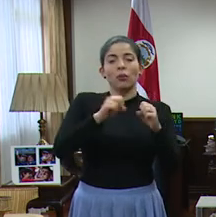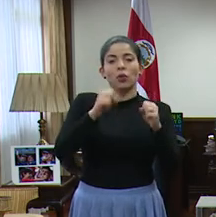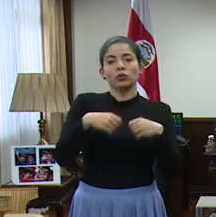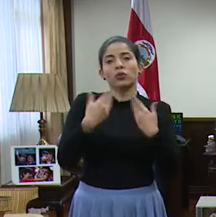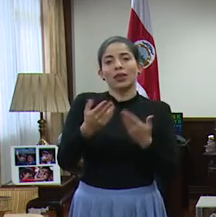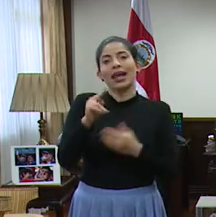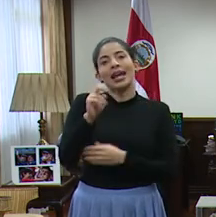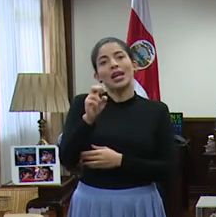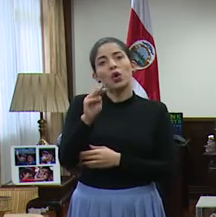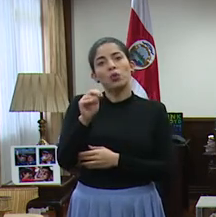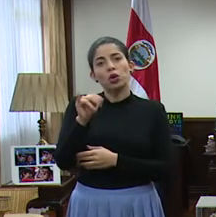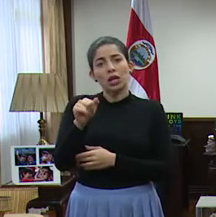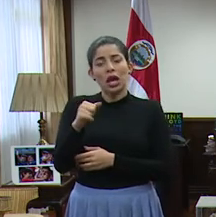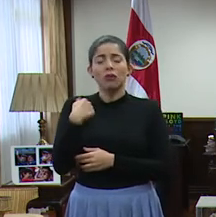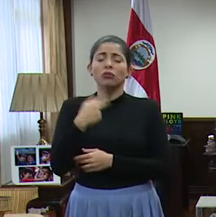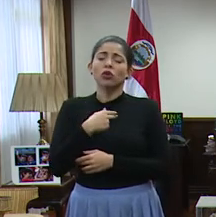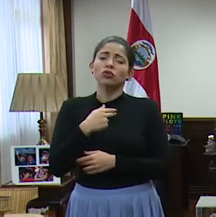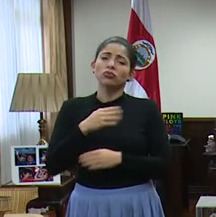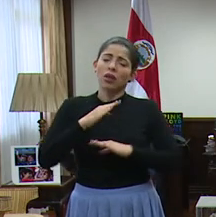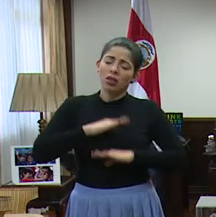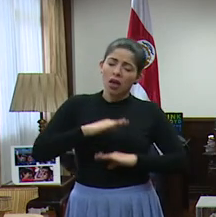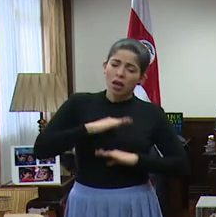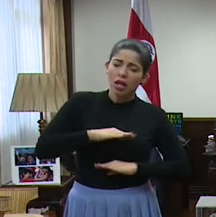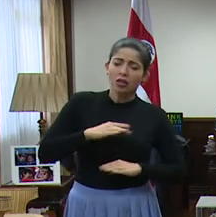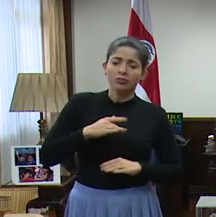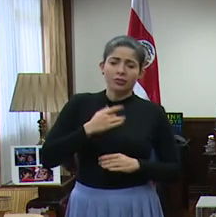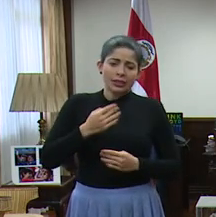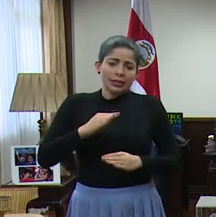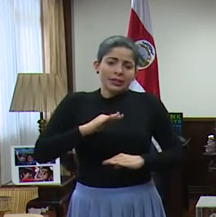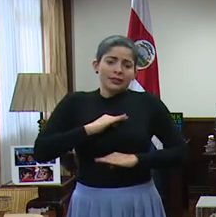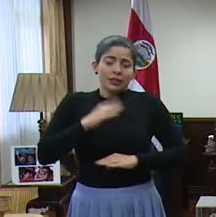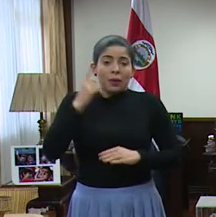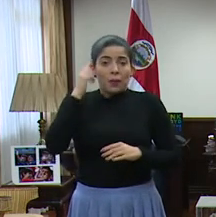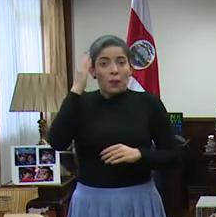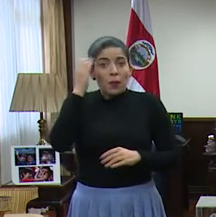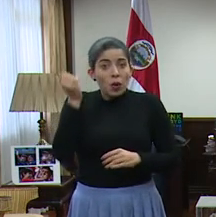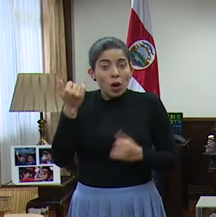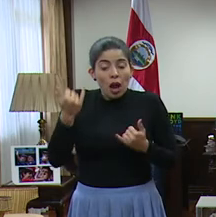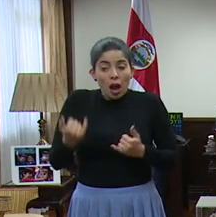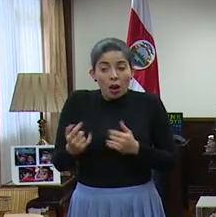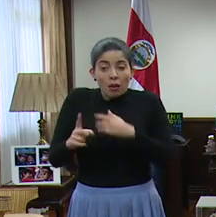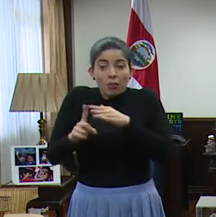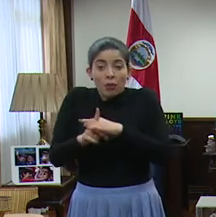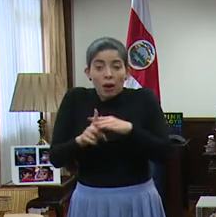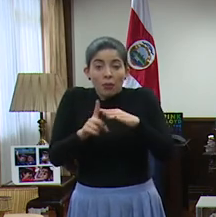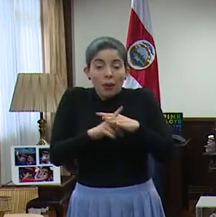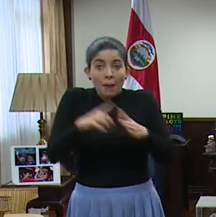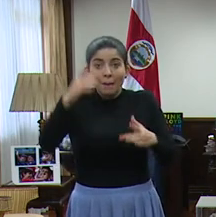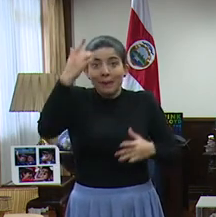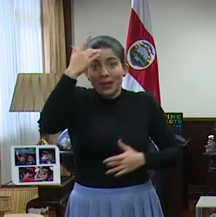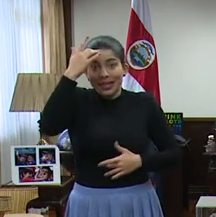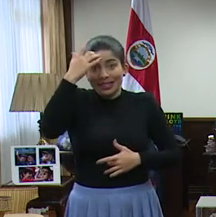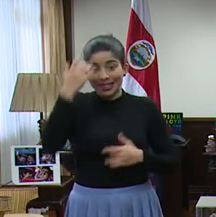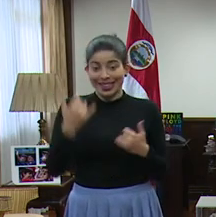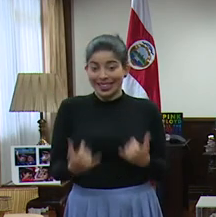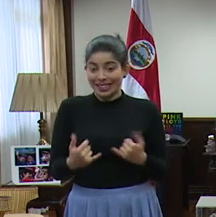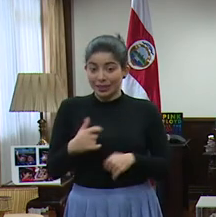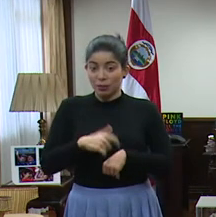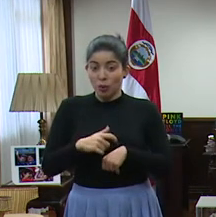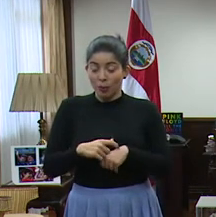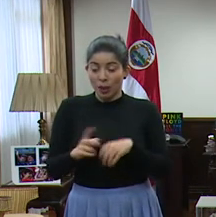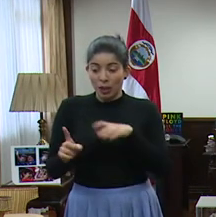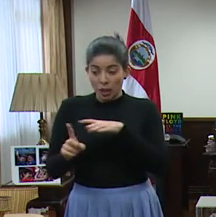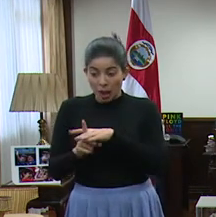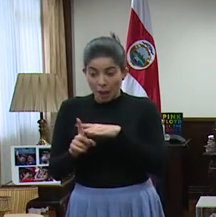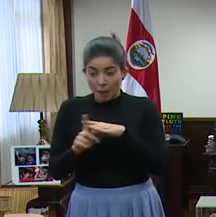muy tranquilos, estamos muy satisfechos, porque con el ritmo que han ido apareciendo pacientes en este momento